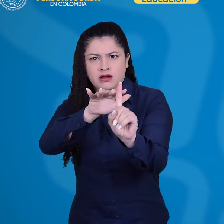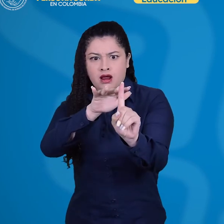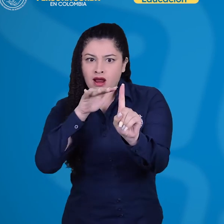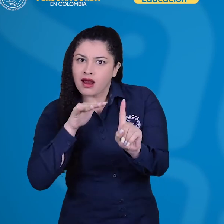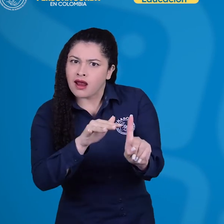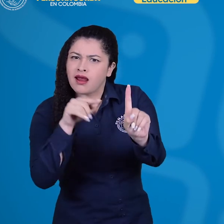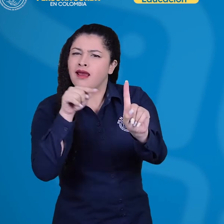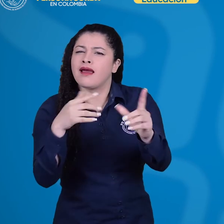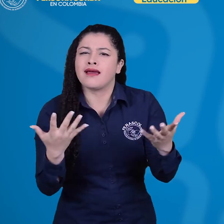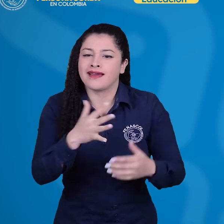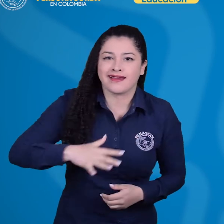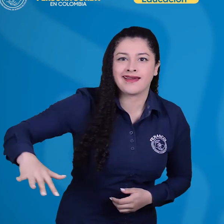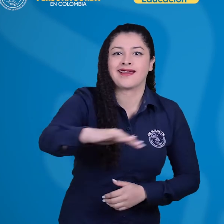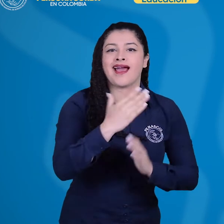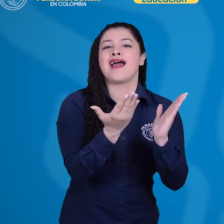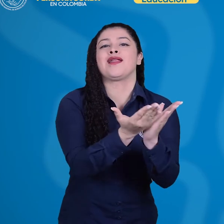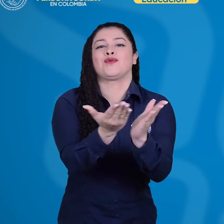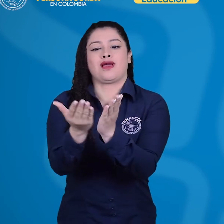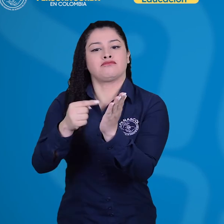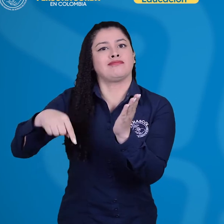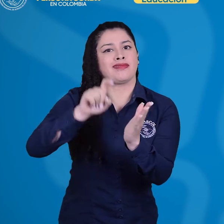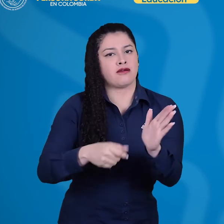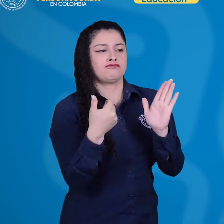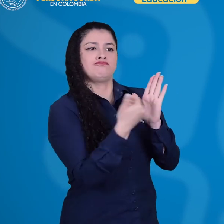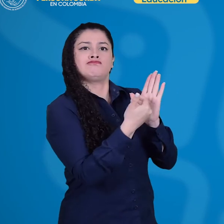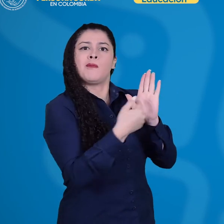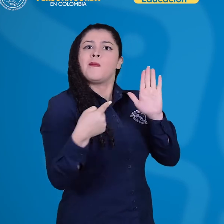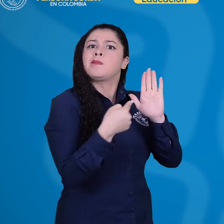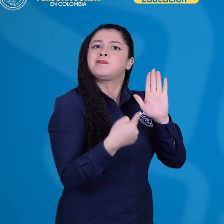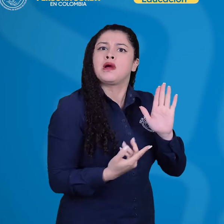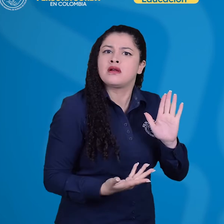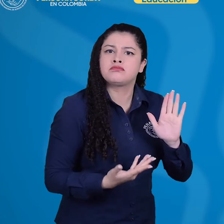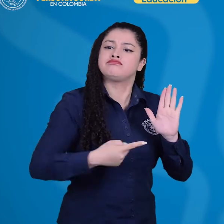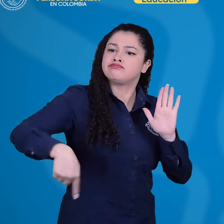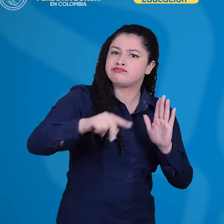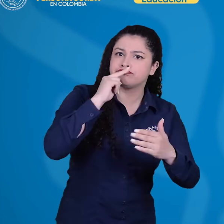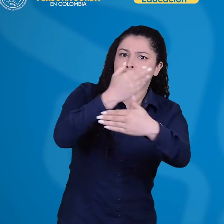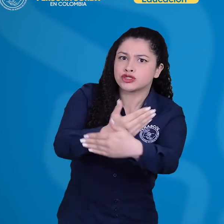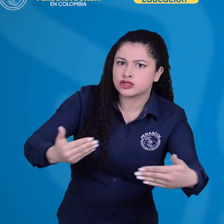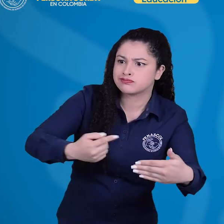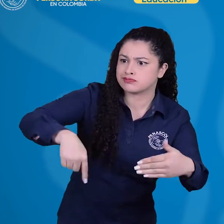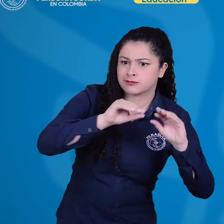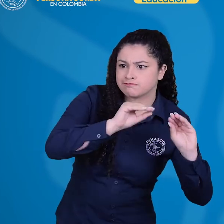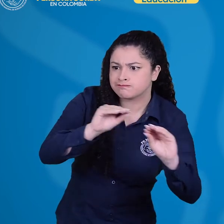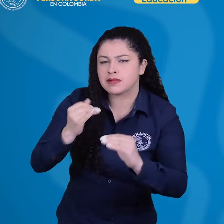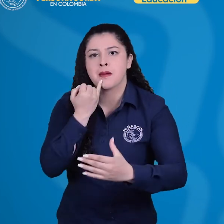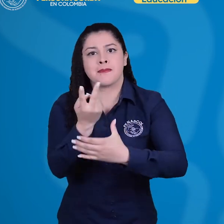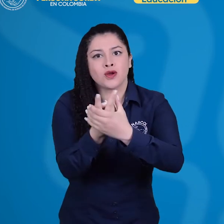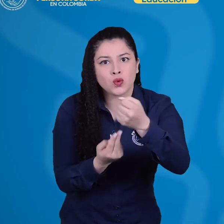propiciar sus acciones de incidencia en torno a las garantías requeridas para contar con educación